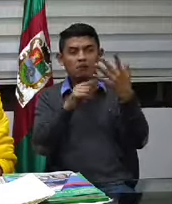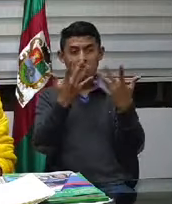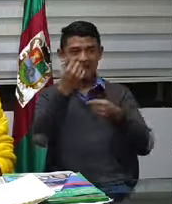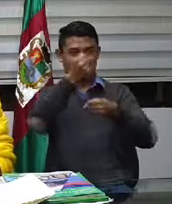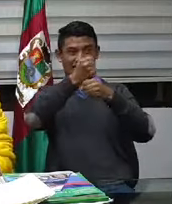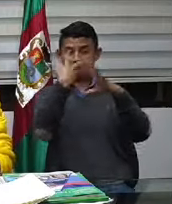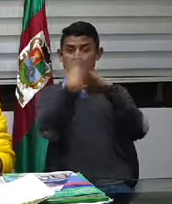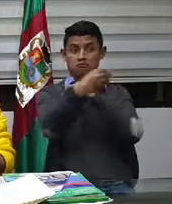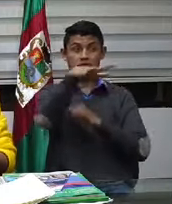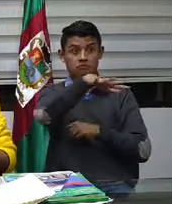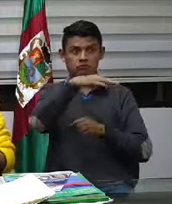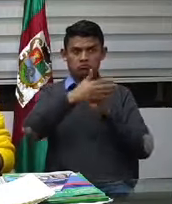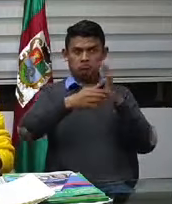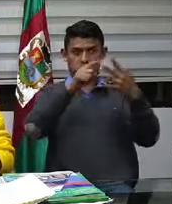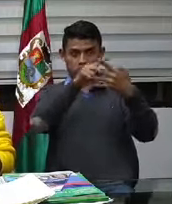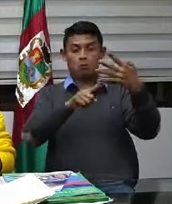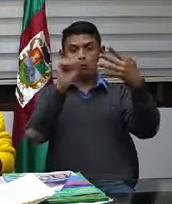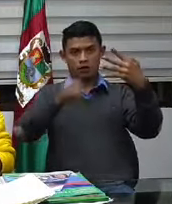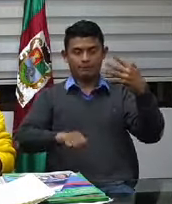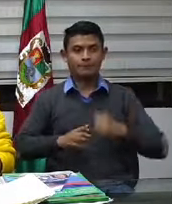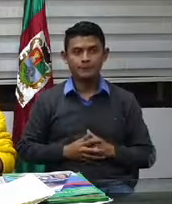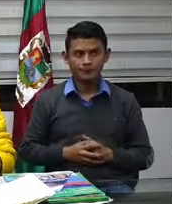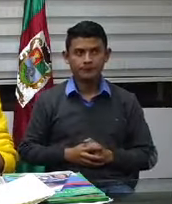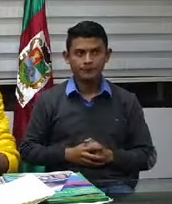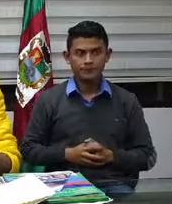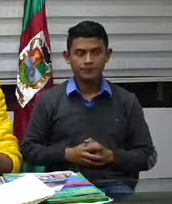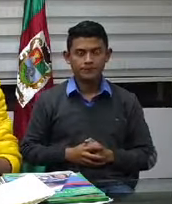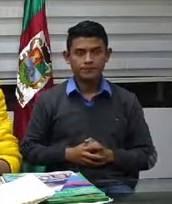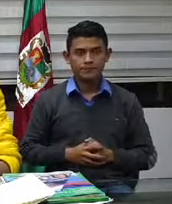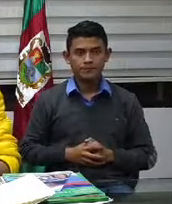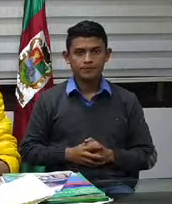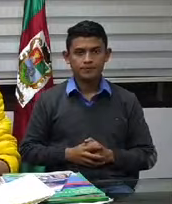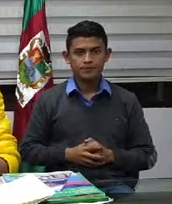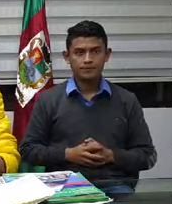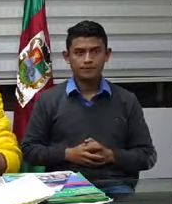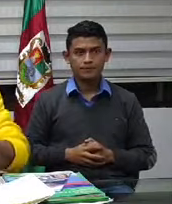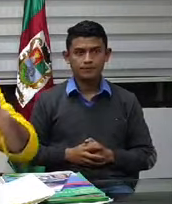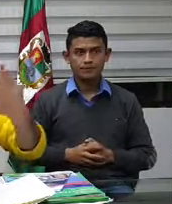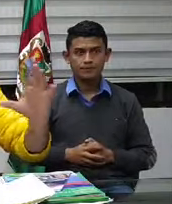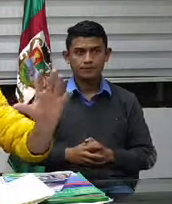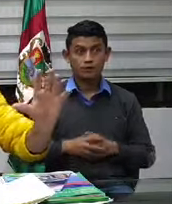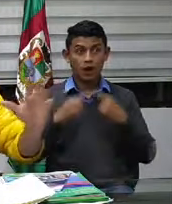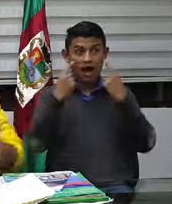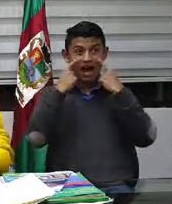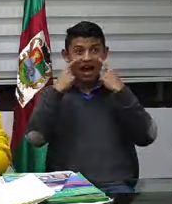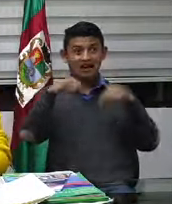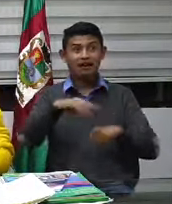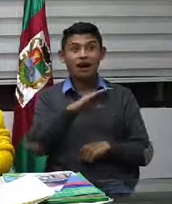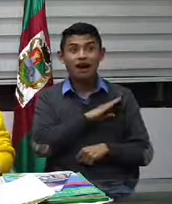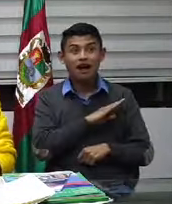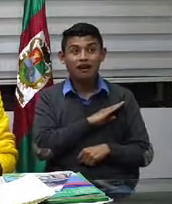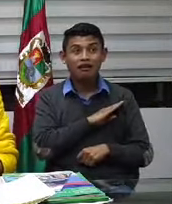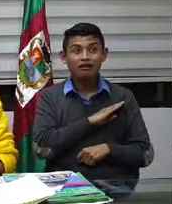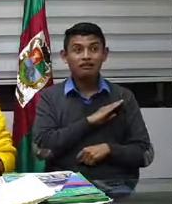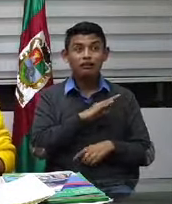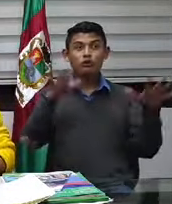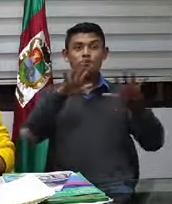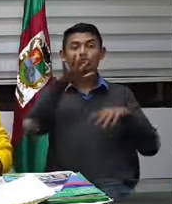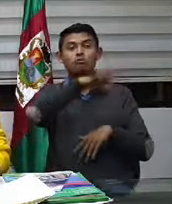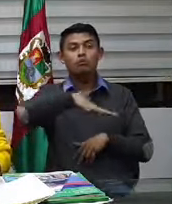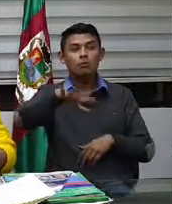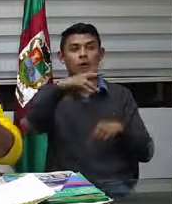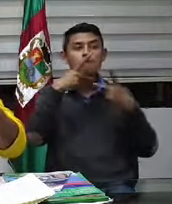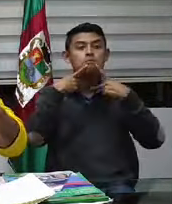obras públicas. Entonces, y hablo de obras públicas, no de la oficina nuestra, sino de obra pública. ¿Ok?